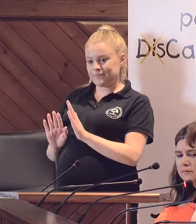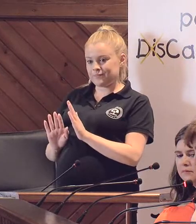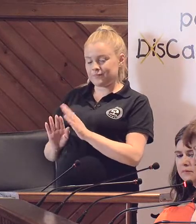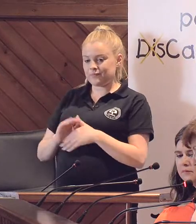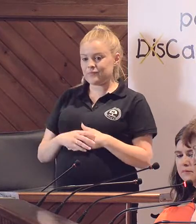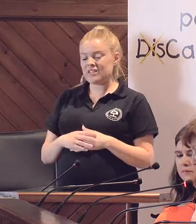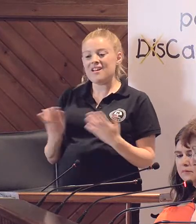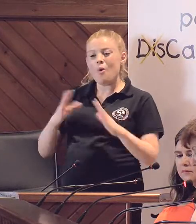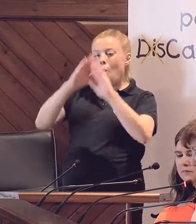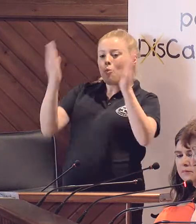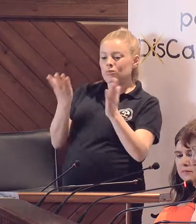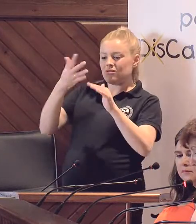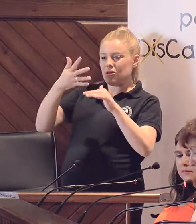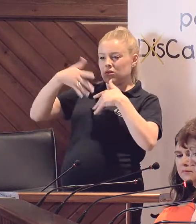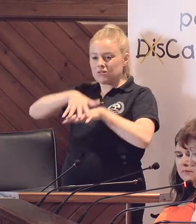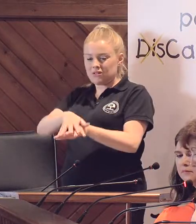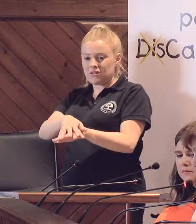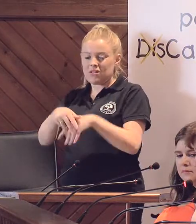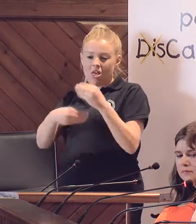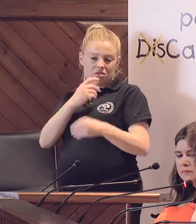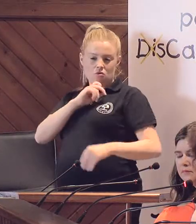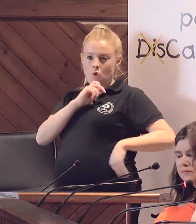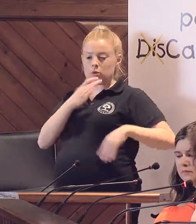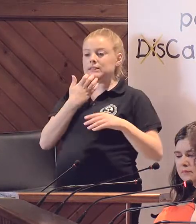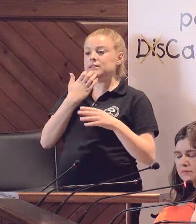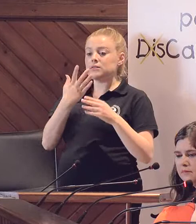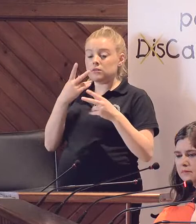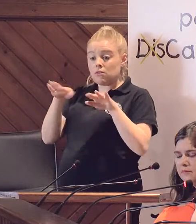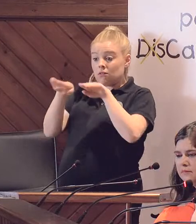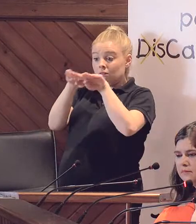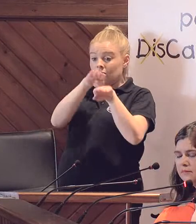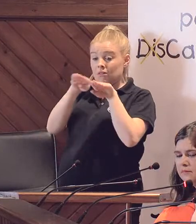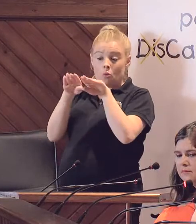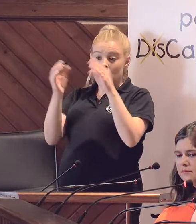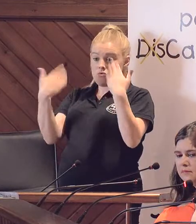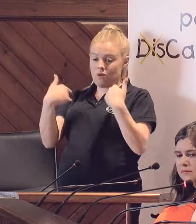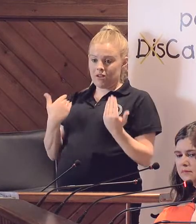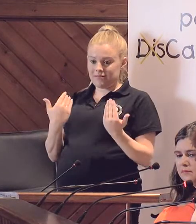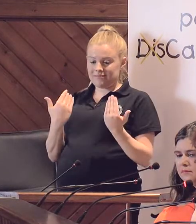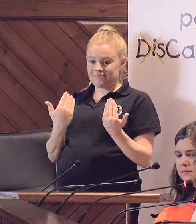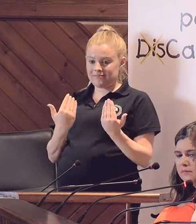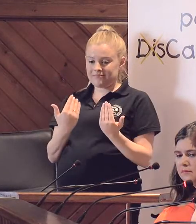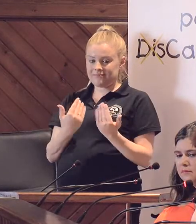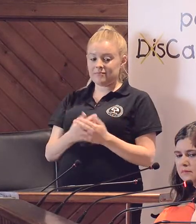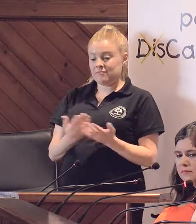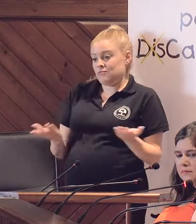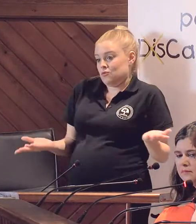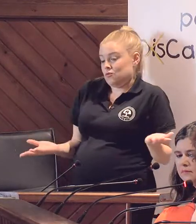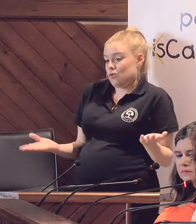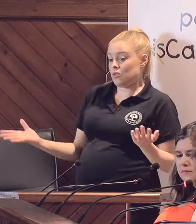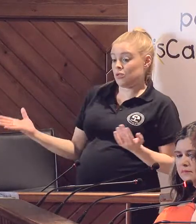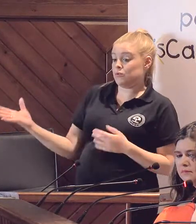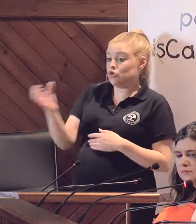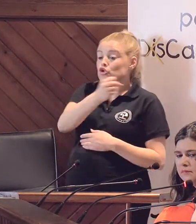configurar un mundo inclusivo si hay desigualdades que no se ven o no se quieren ver. Por tanto, todos los